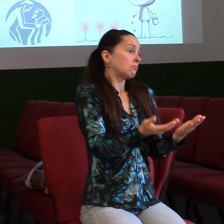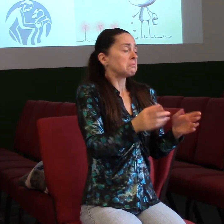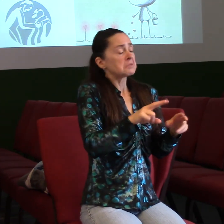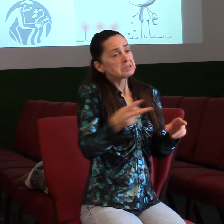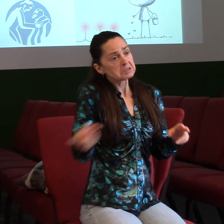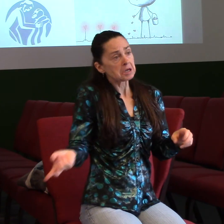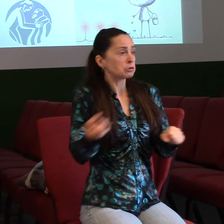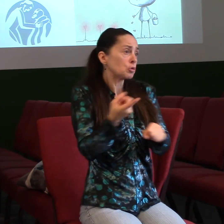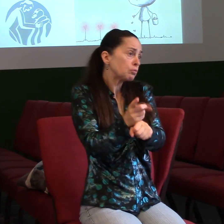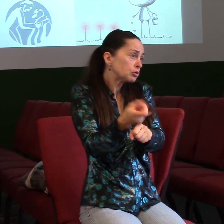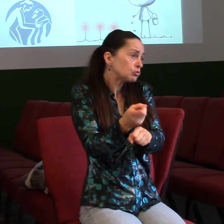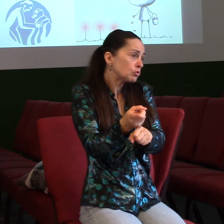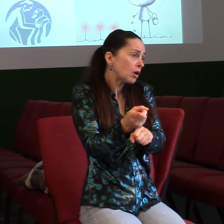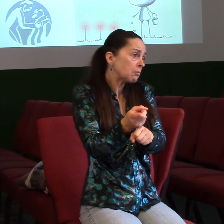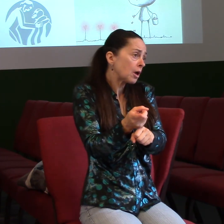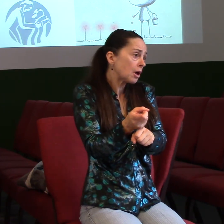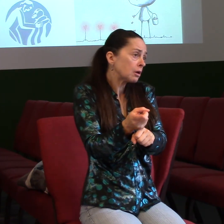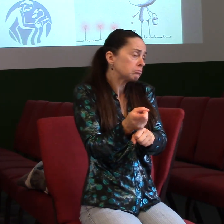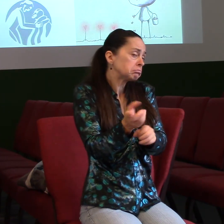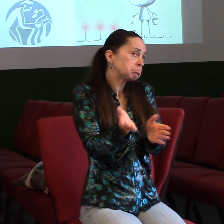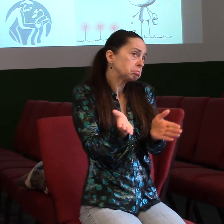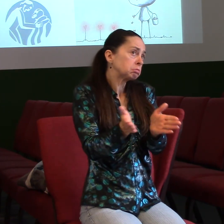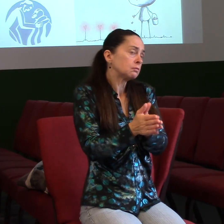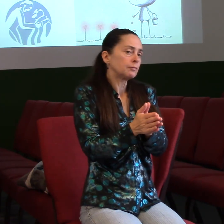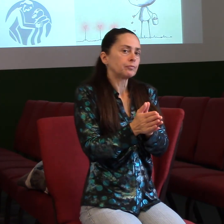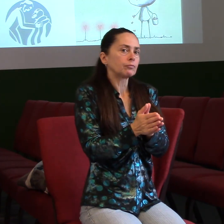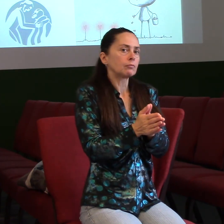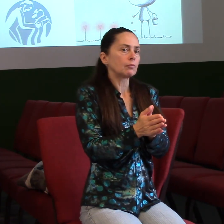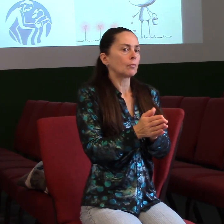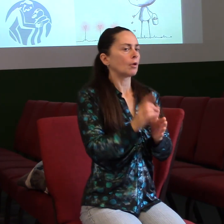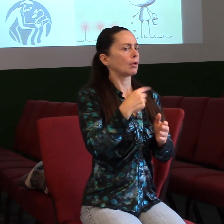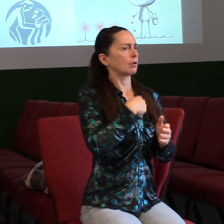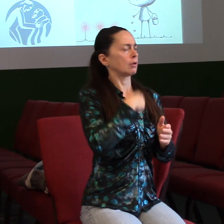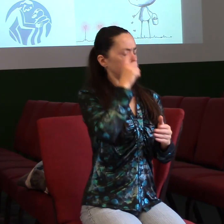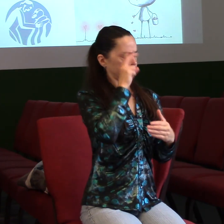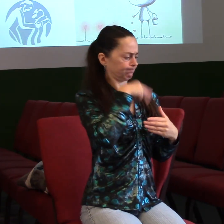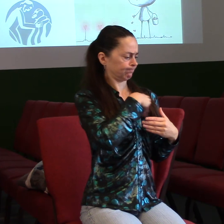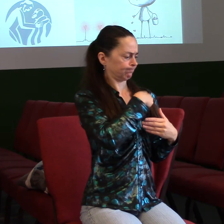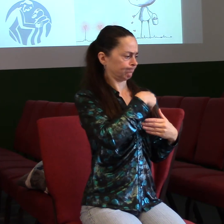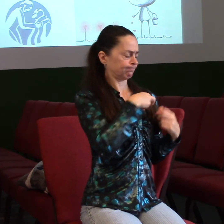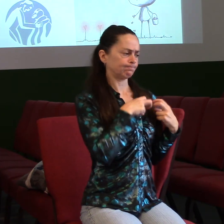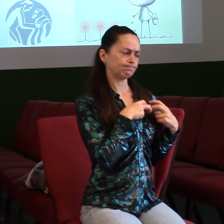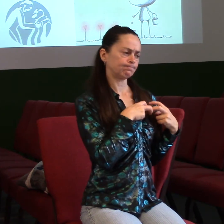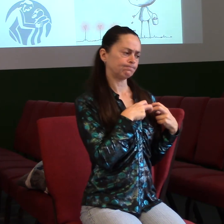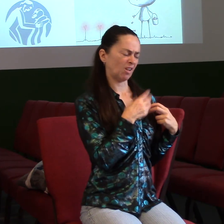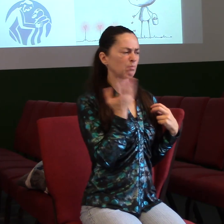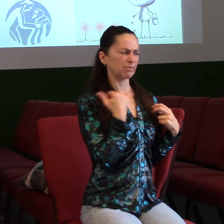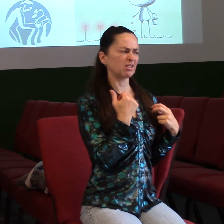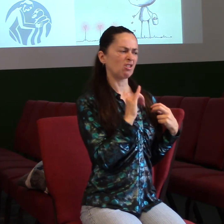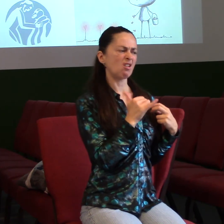záměrně. Když se podílám do svůj vlastního srdce, kolikrát se nám to stalo. Když jsme někomu ublížili a udělali jsme to naschválili. Protože jsme se chtěli třeba